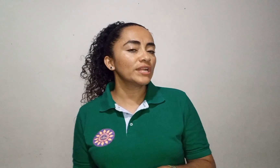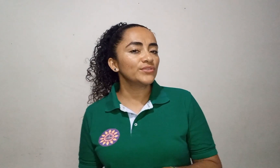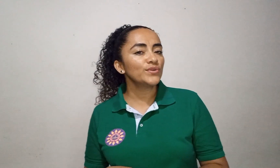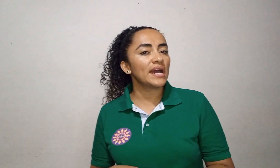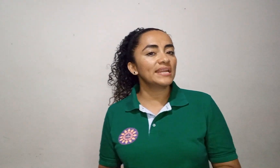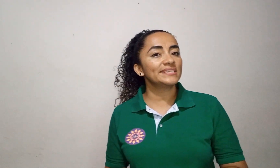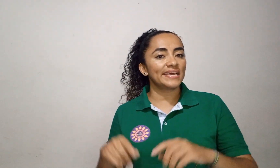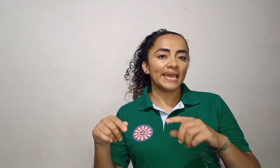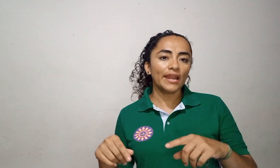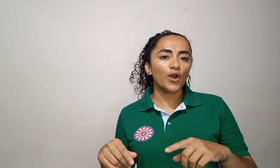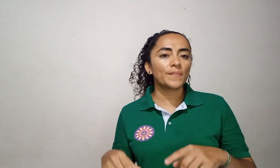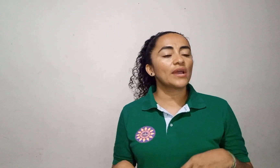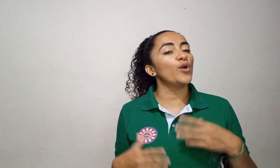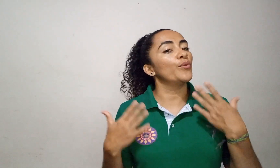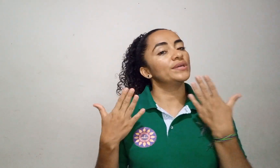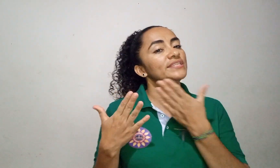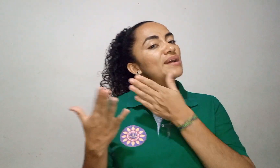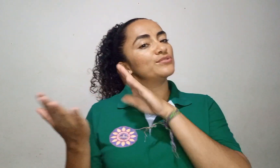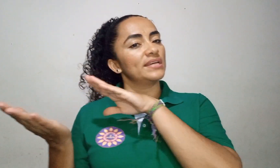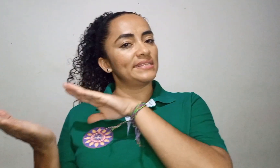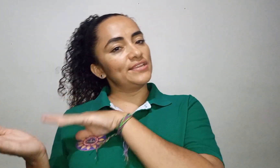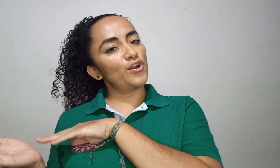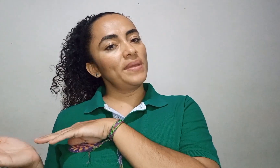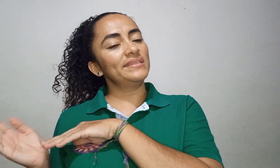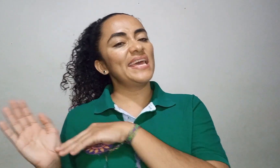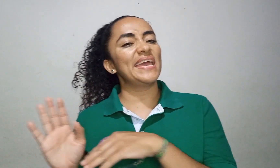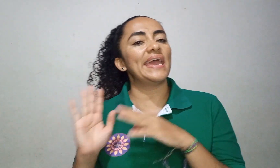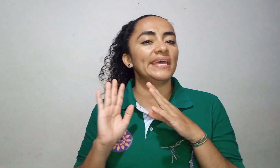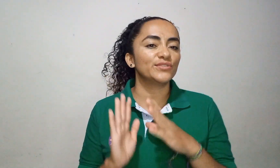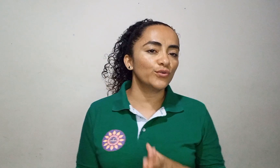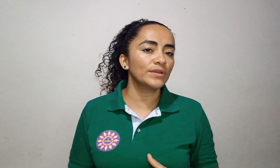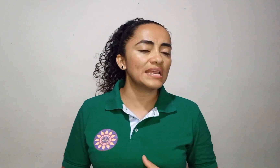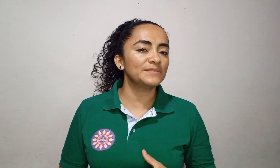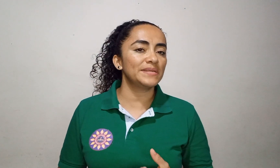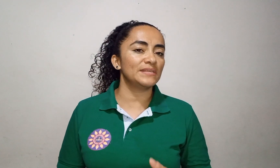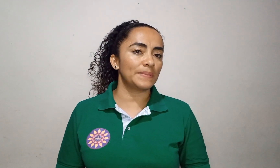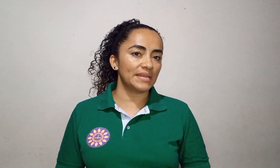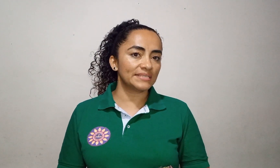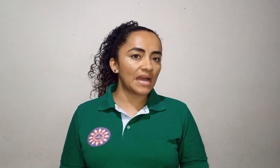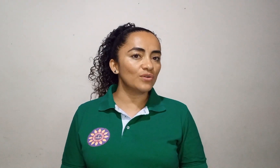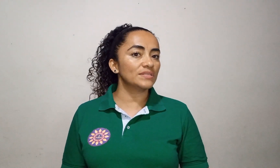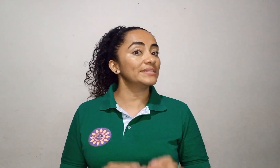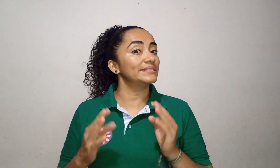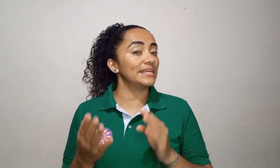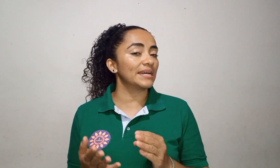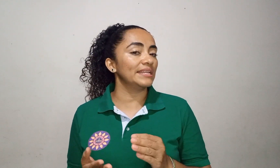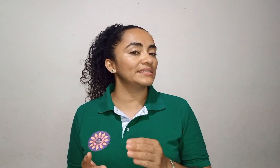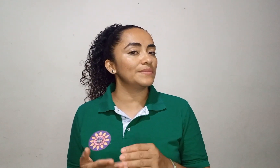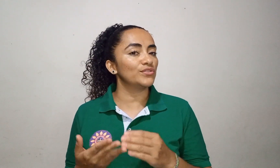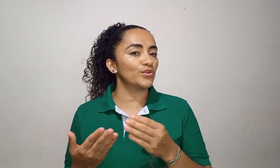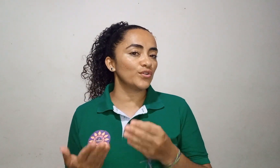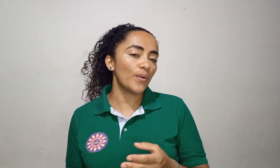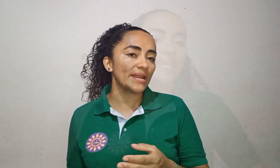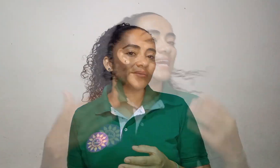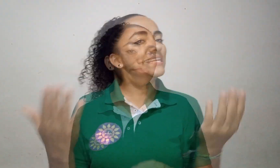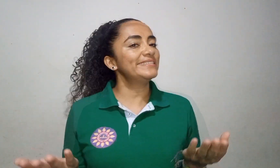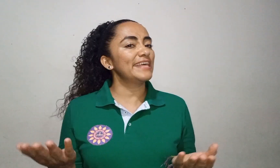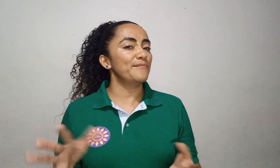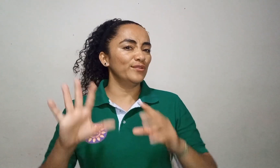naturales, el hombre, como decíamos anteriormente, es una de las principales causas del calentamiento global. Y alistemos